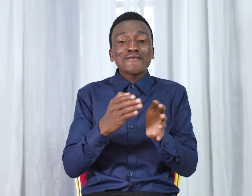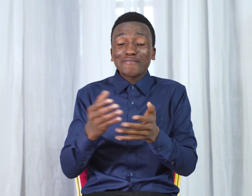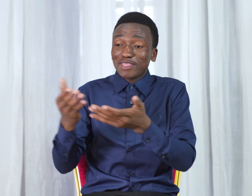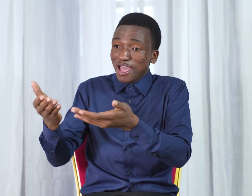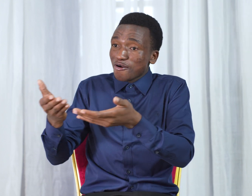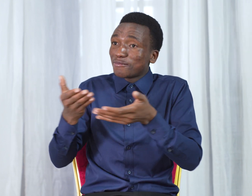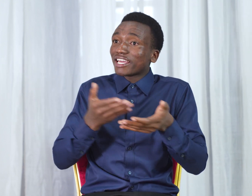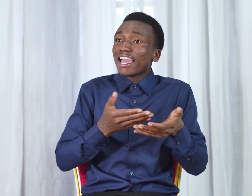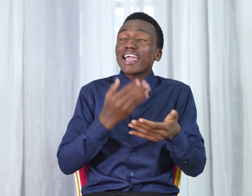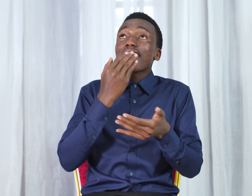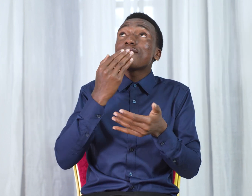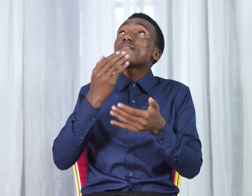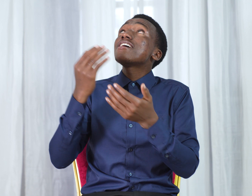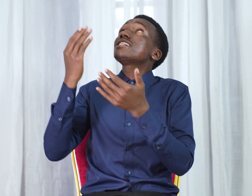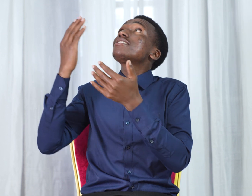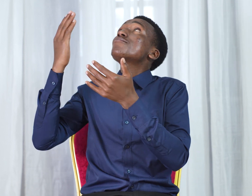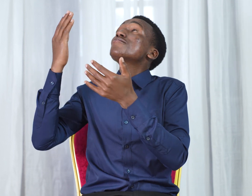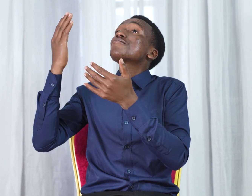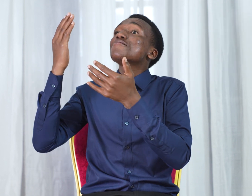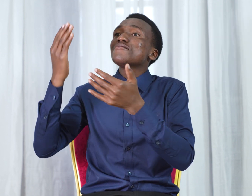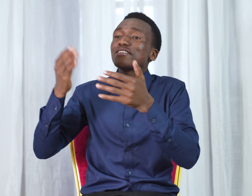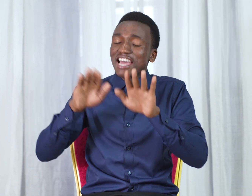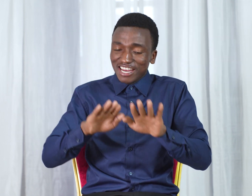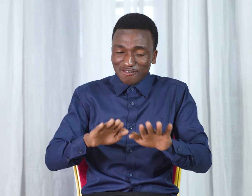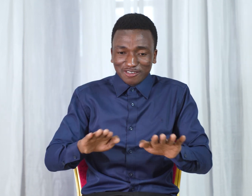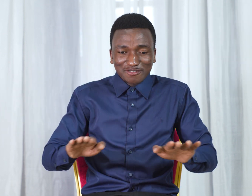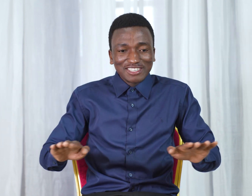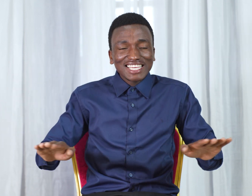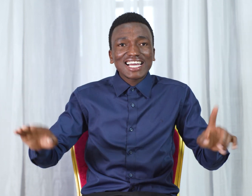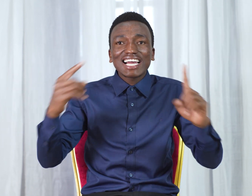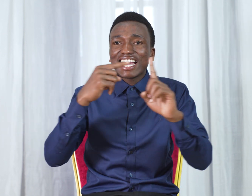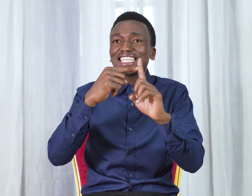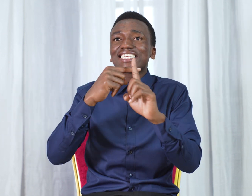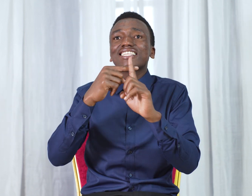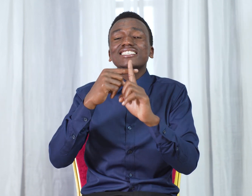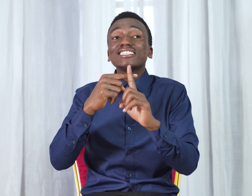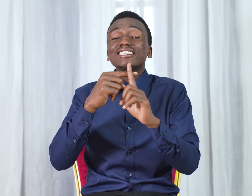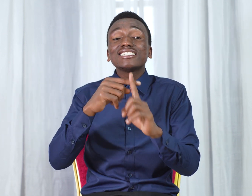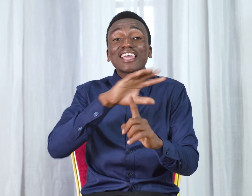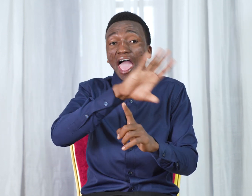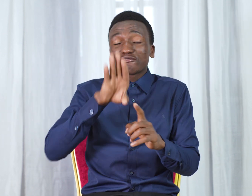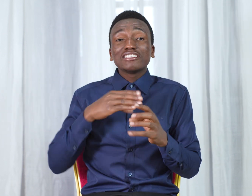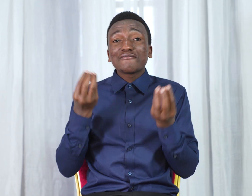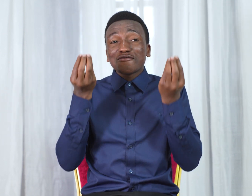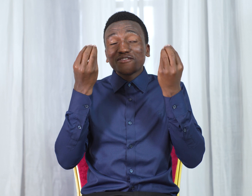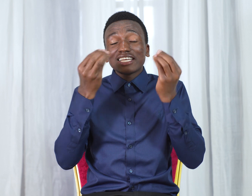Kupokea habari za mungu Na kutuli ya kanisani Tuajifunza